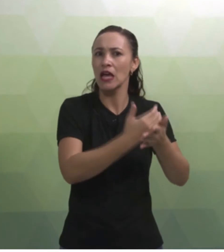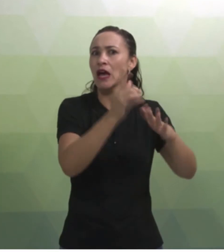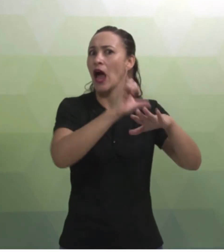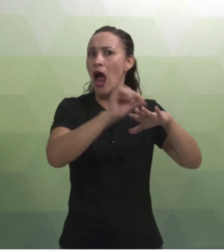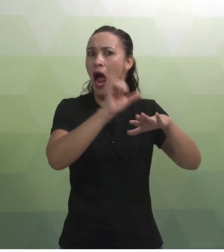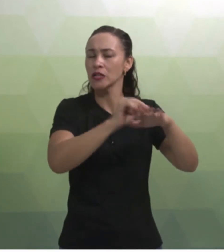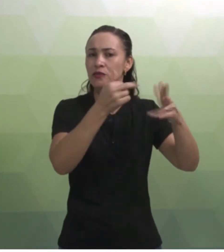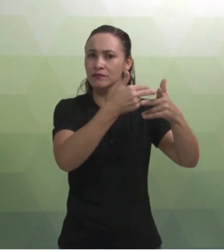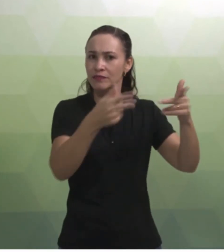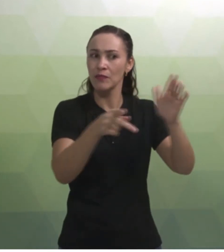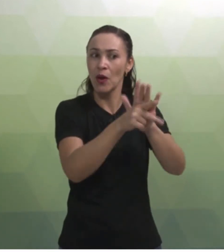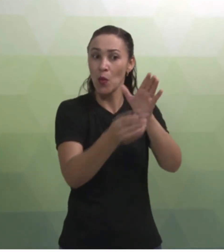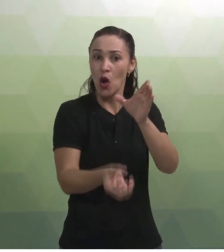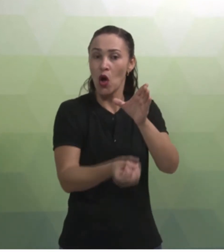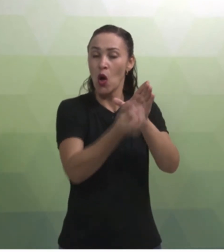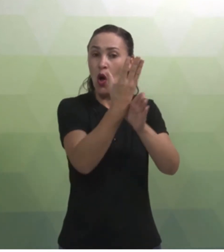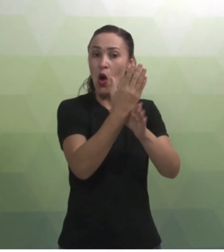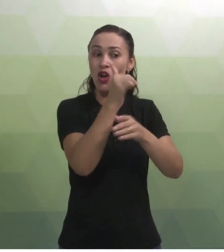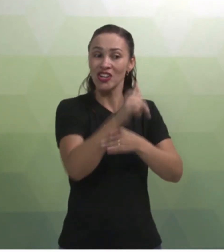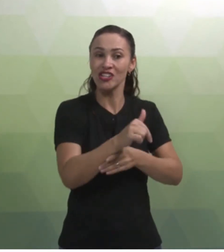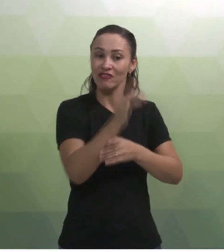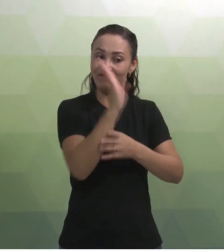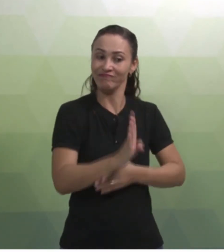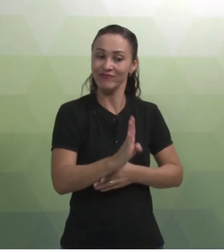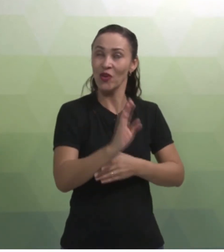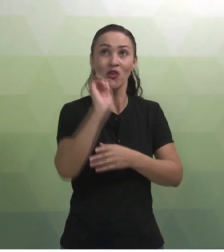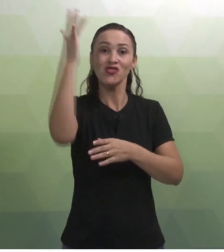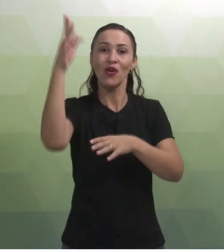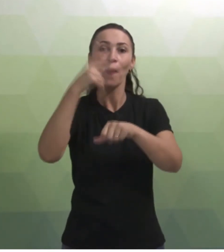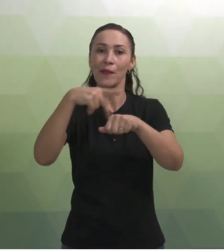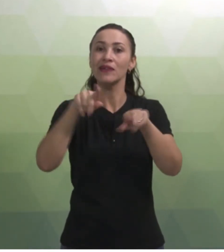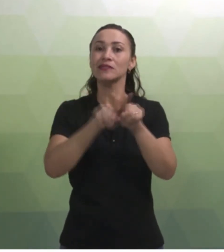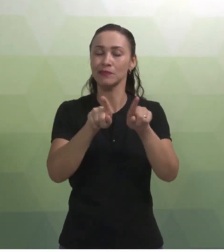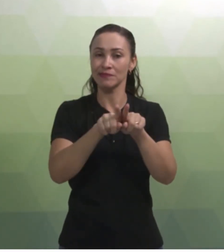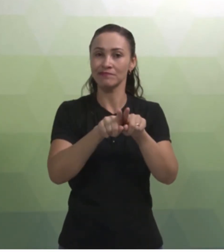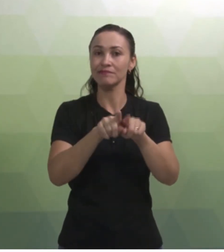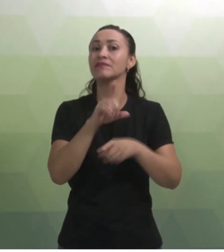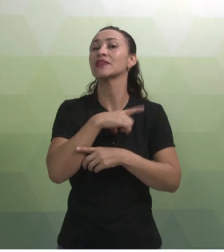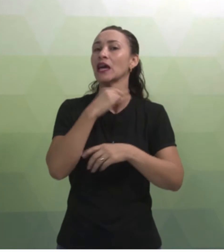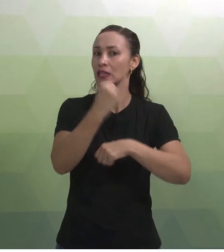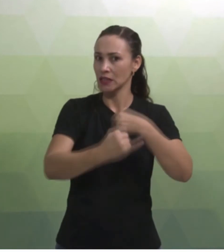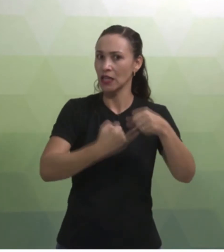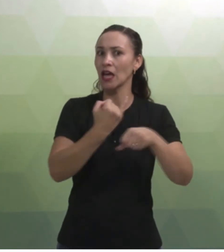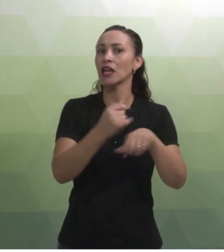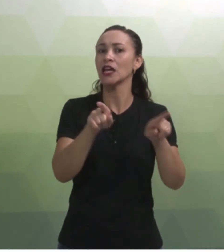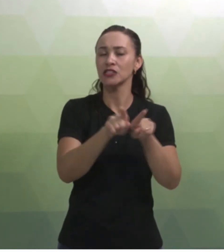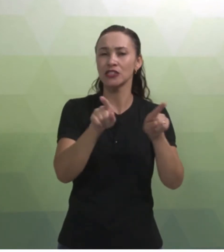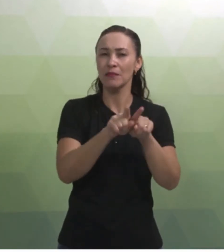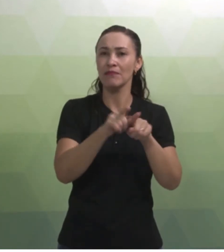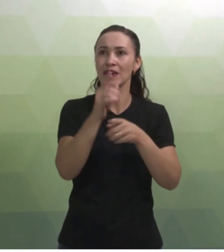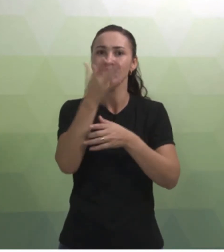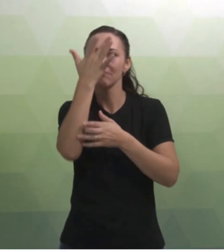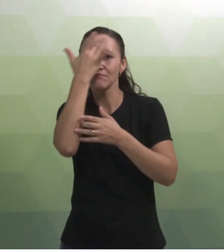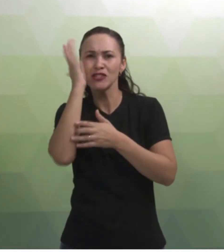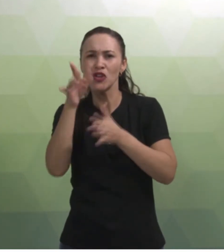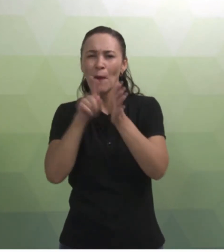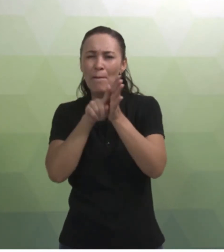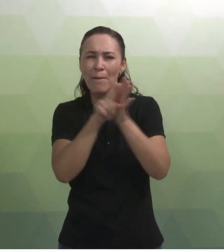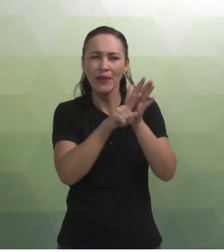artigos de origem nacional ou internacional. E na internet, realizados por outros pesquisadores. Uma